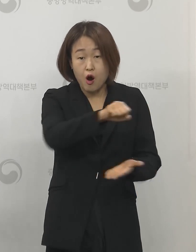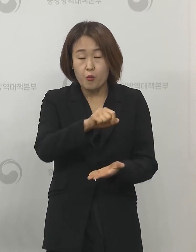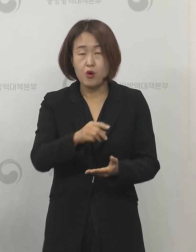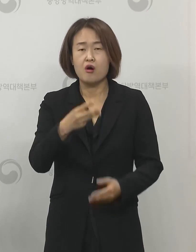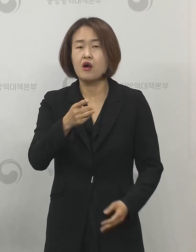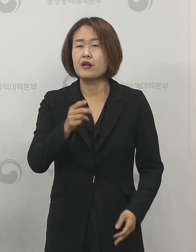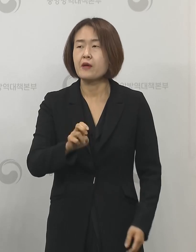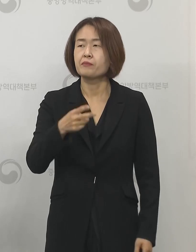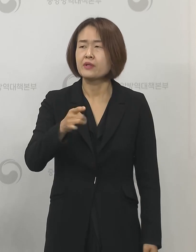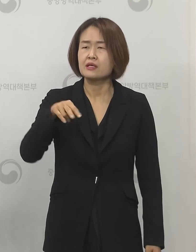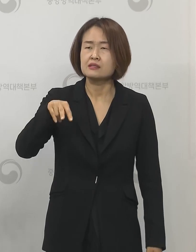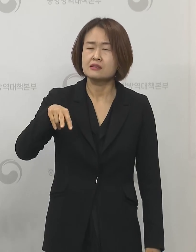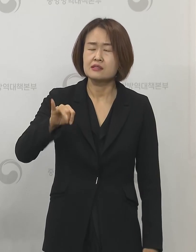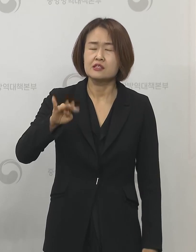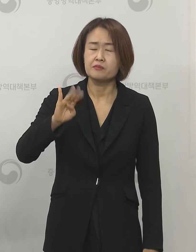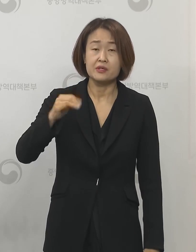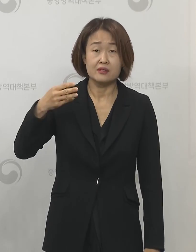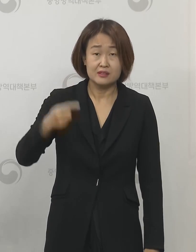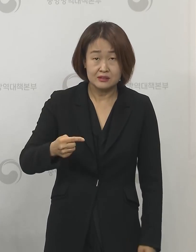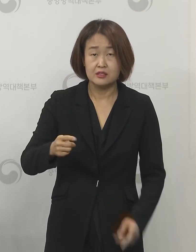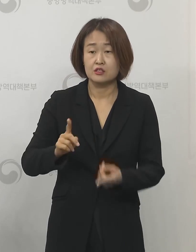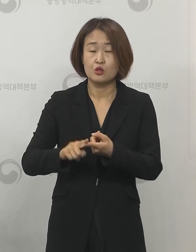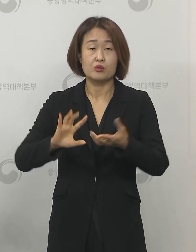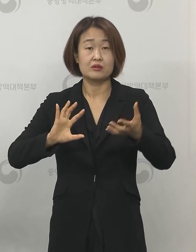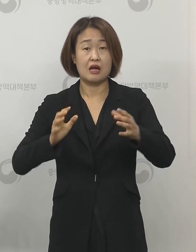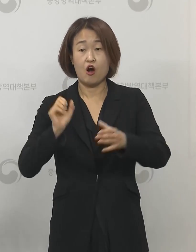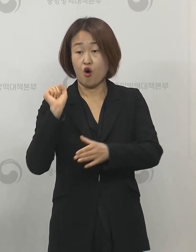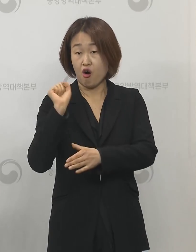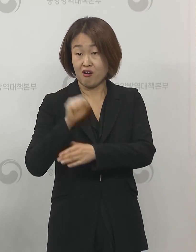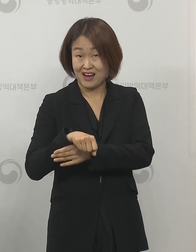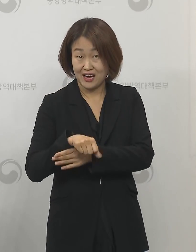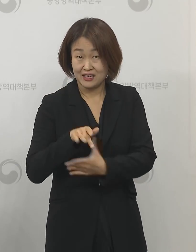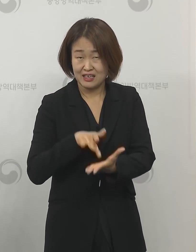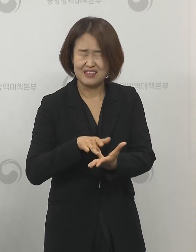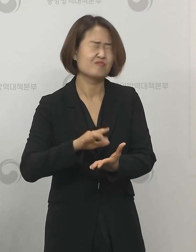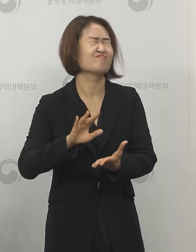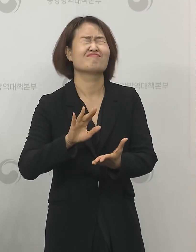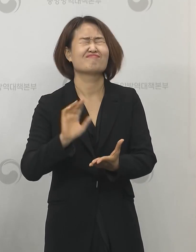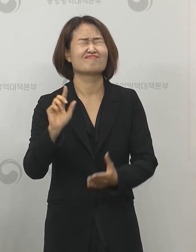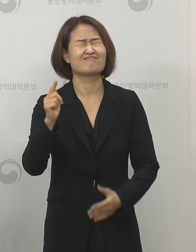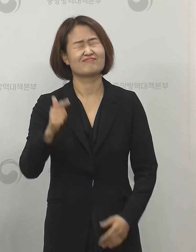렘데스비어인 경우에는 현재 국내 허가가 난 의약품이 아니기 때문에